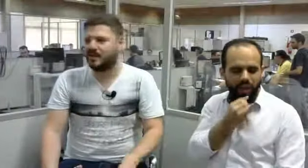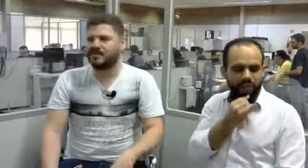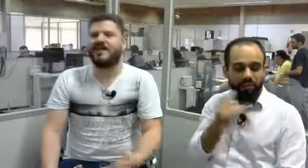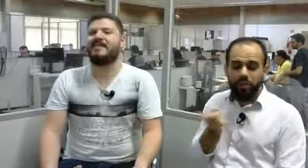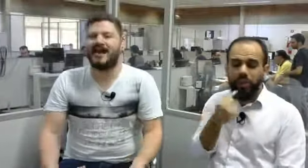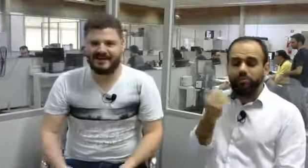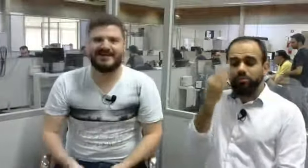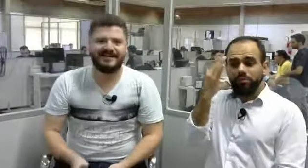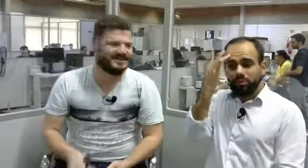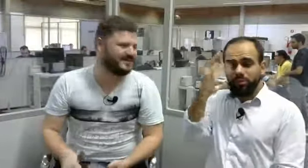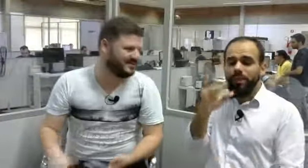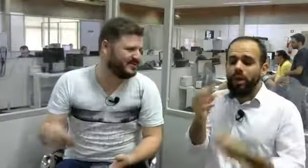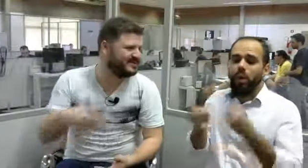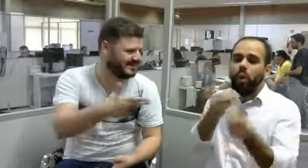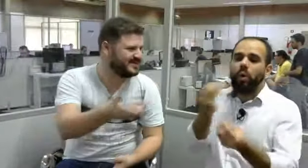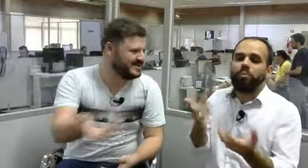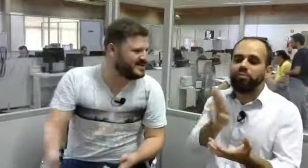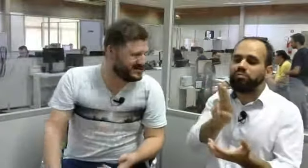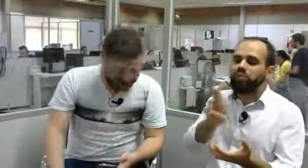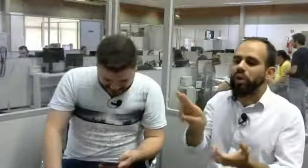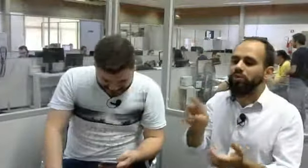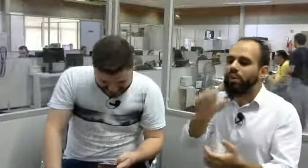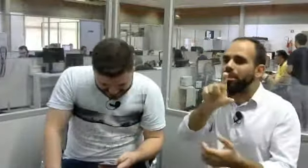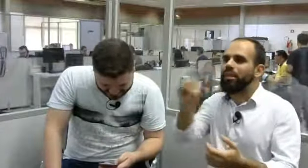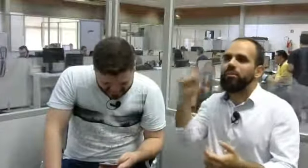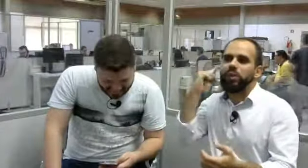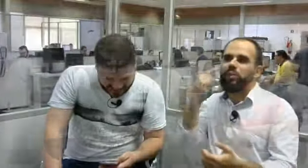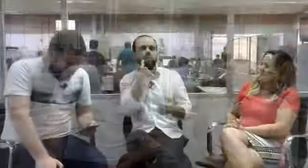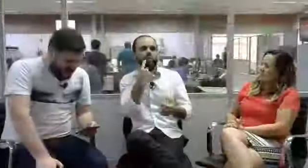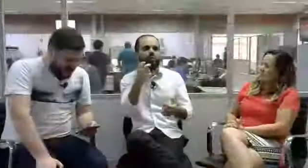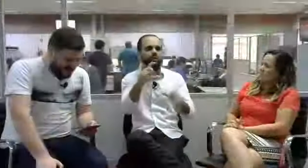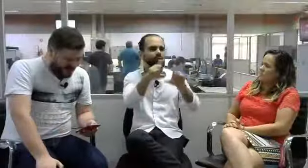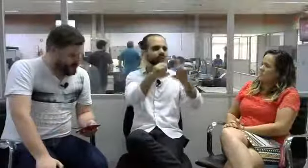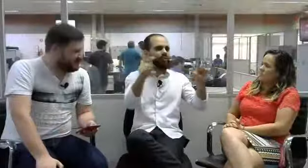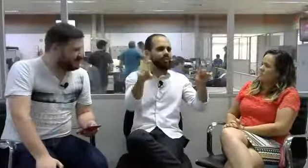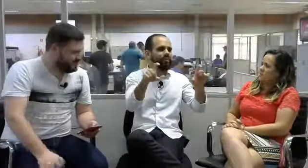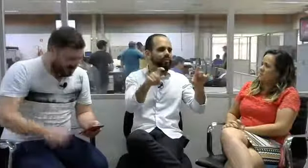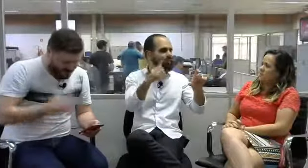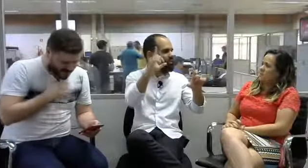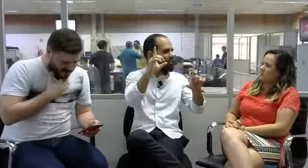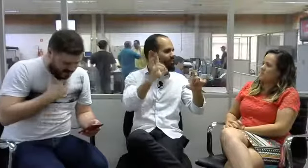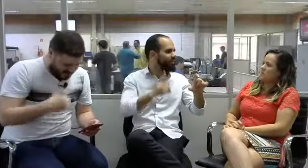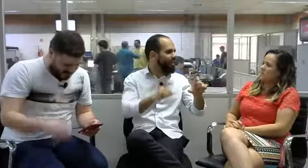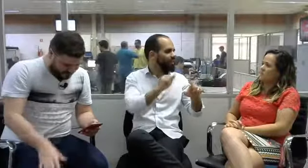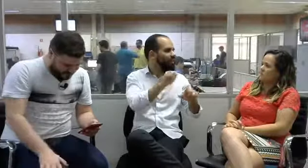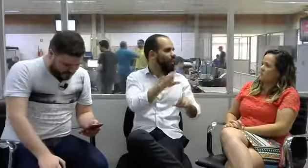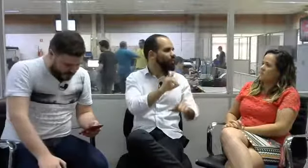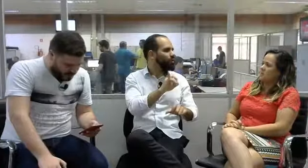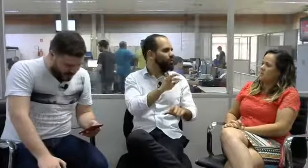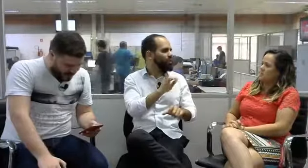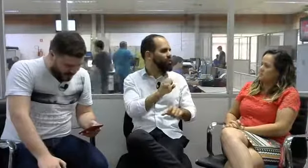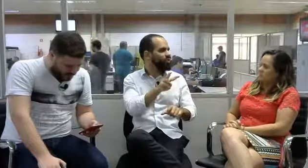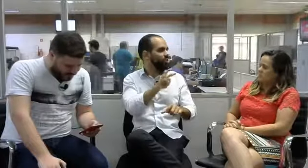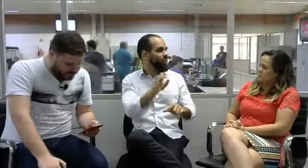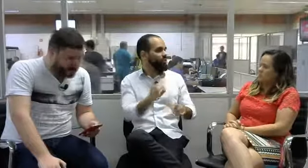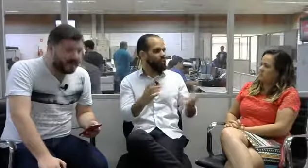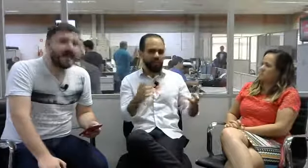chamar as pessoas surdas. Eu tenho um depoimento aqui muito legal. É da